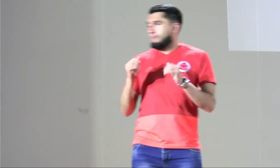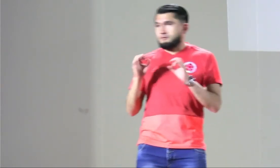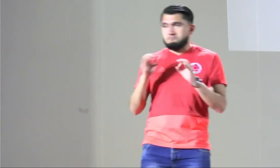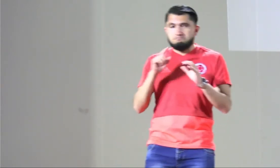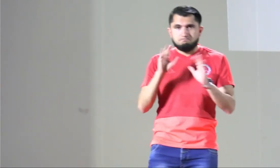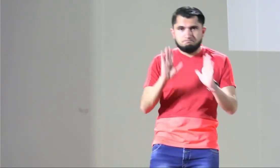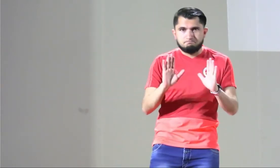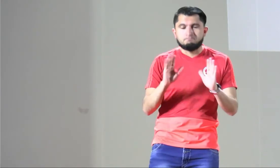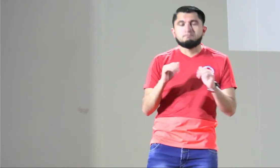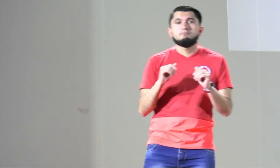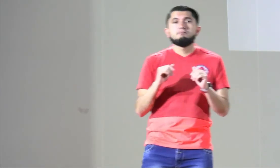Bueno, muy bien,